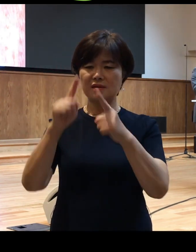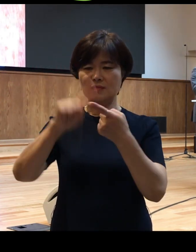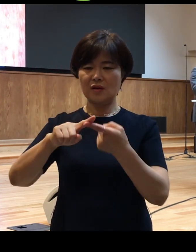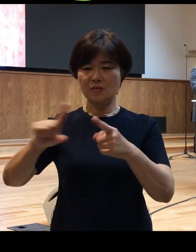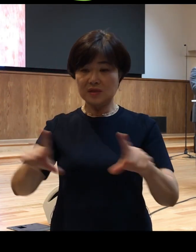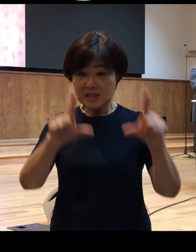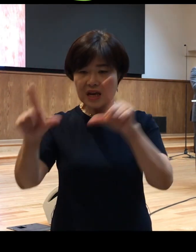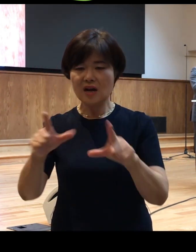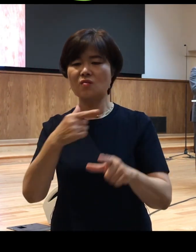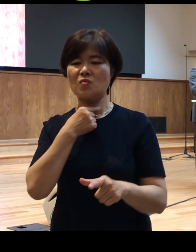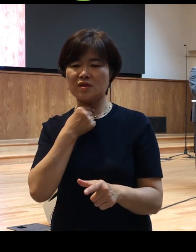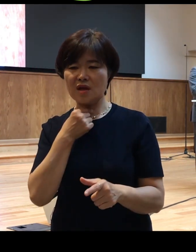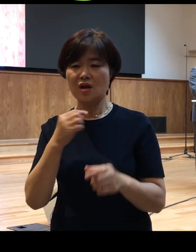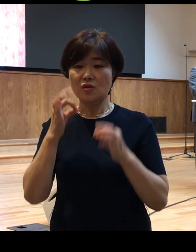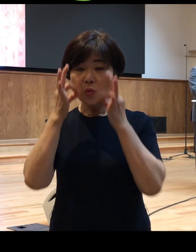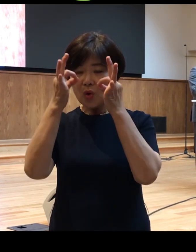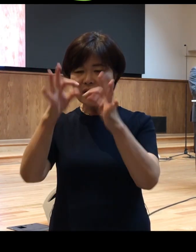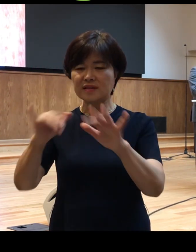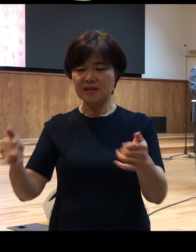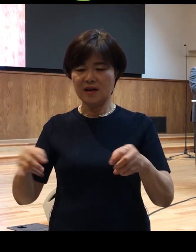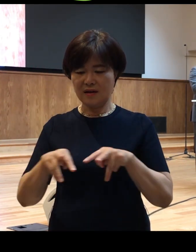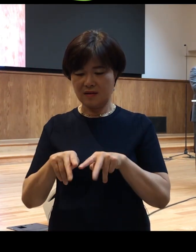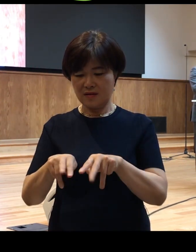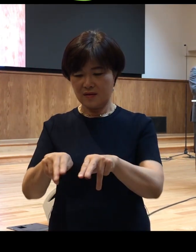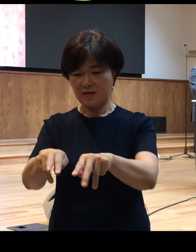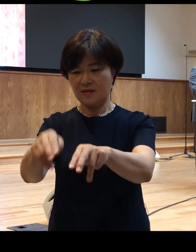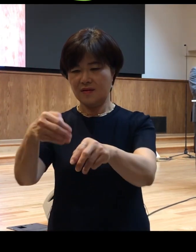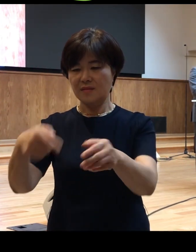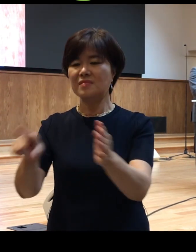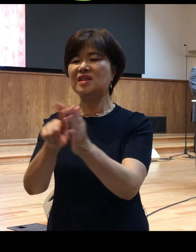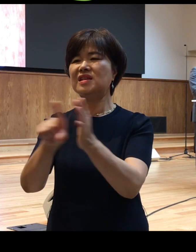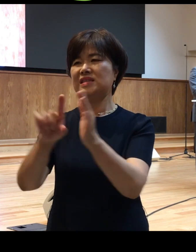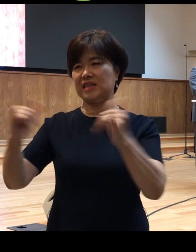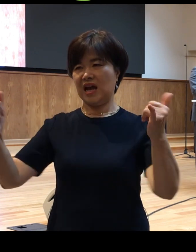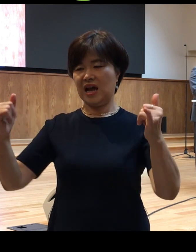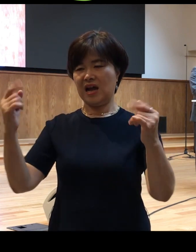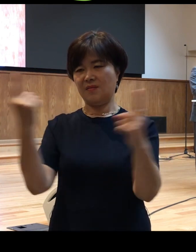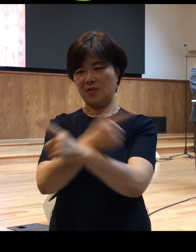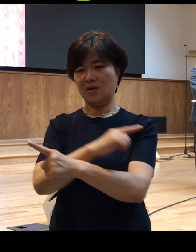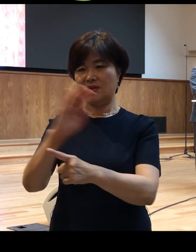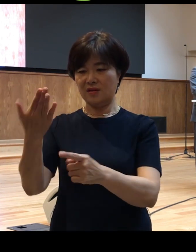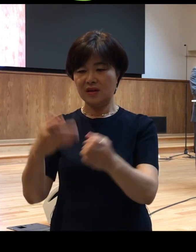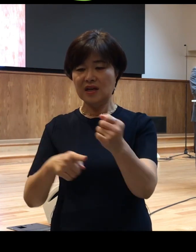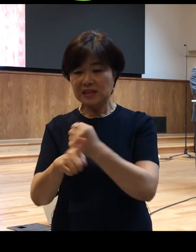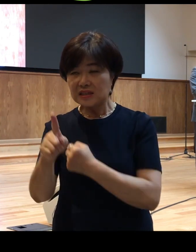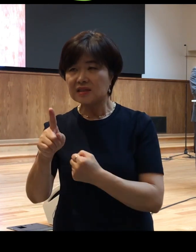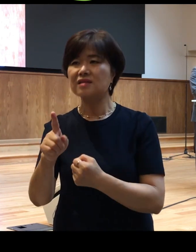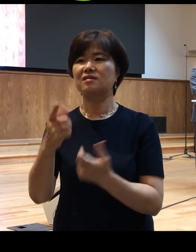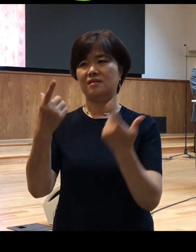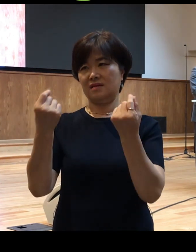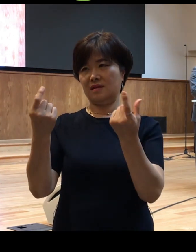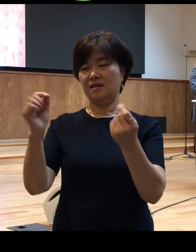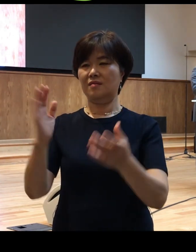노력하는 자가 되었다 신자가 되었다 그런 의미를 담고 있는 것입니다 그럼 이렇게